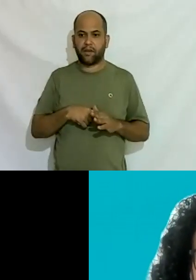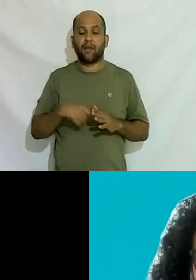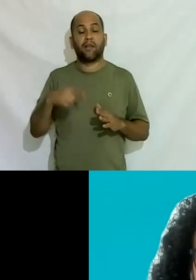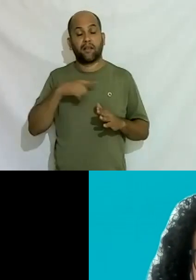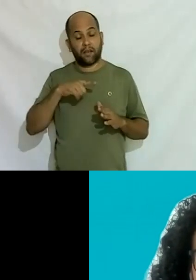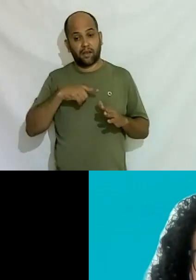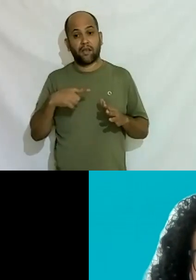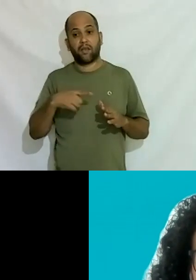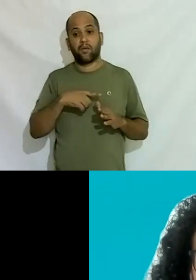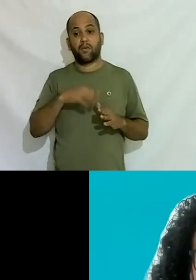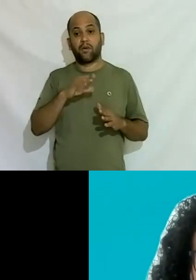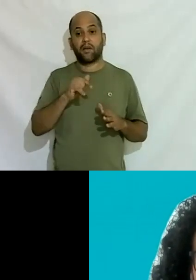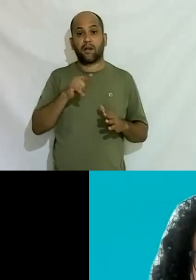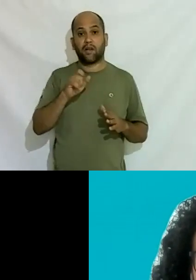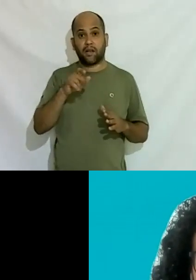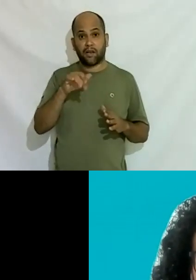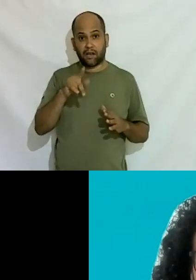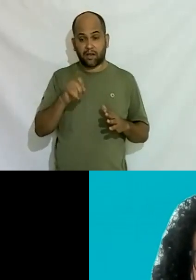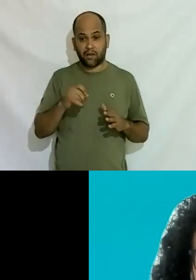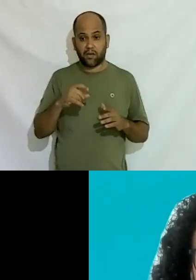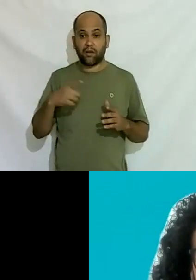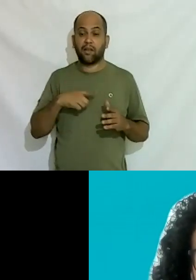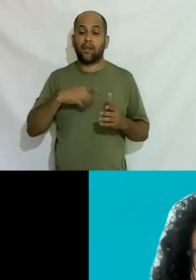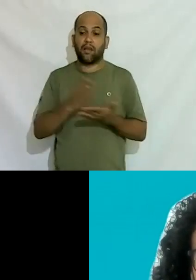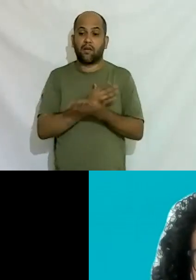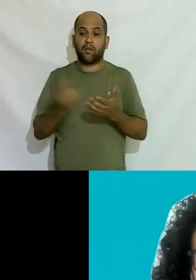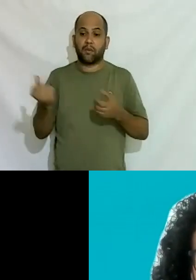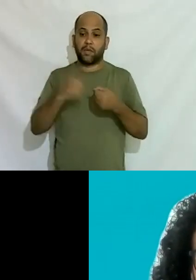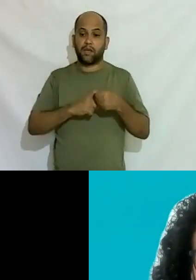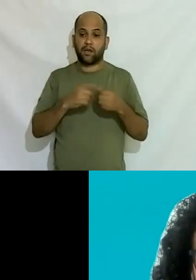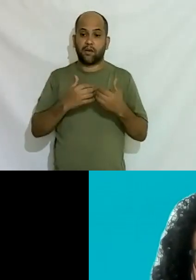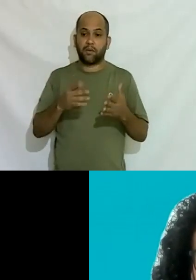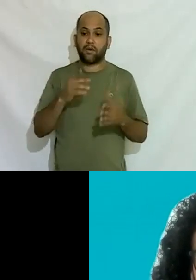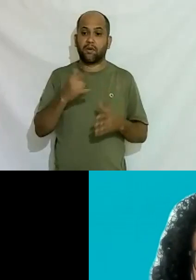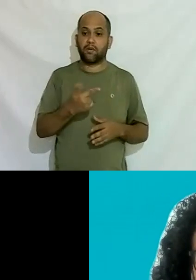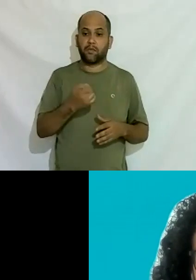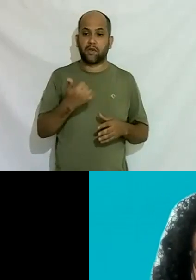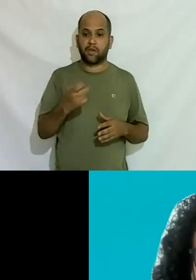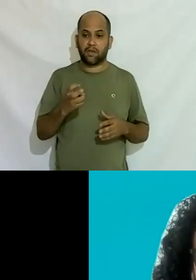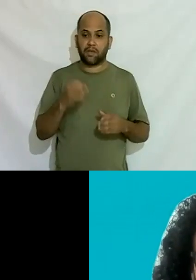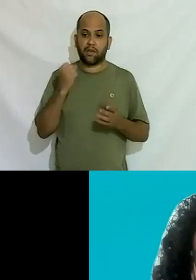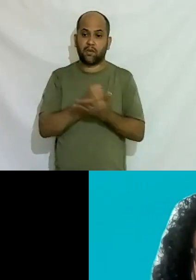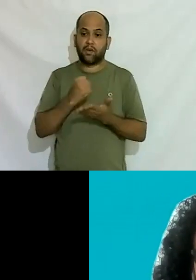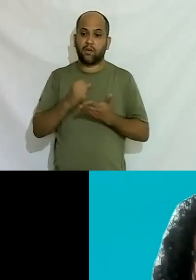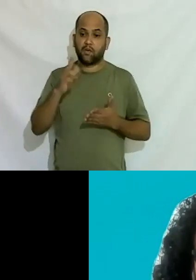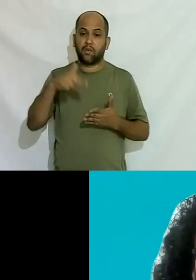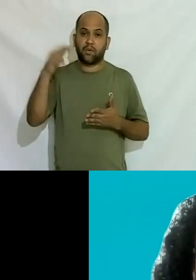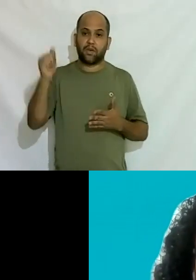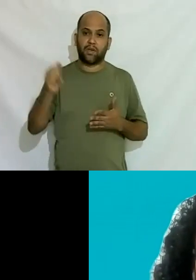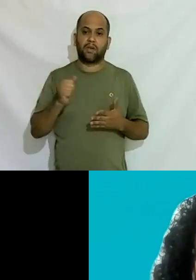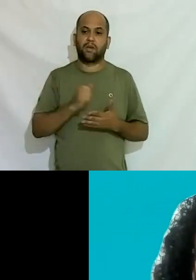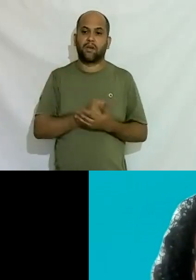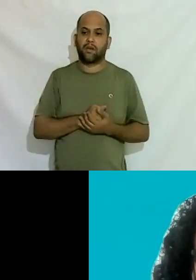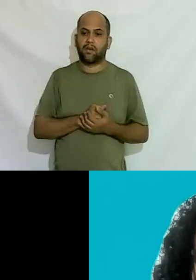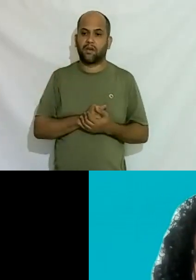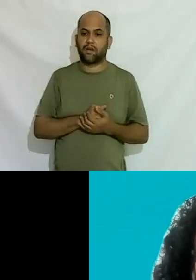interno que impede tem empresa que é nossa parceira desde 2015 e nunca contratou né então é para investir